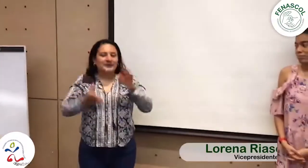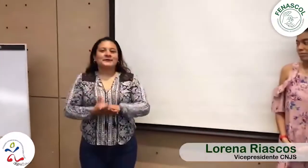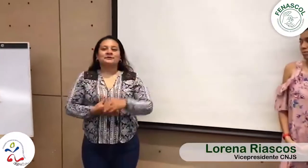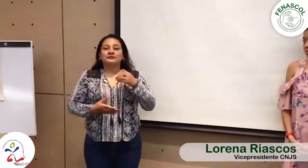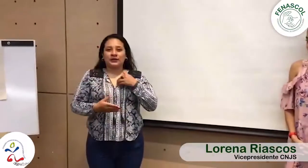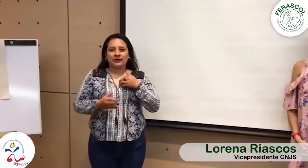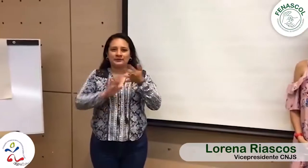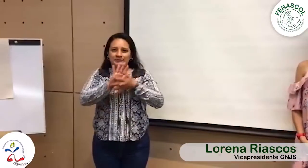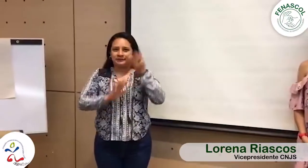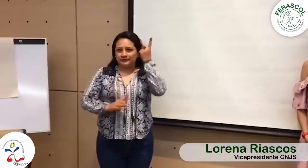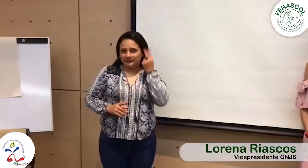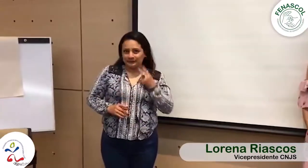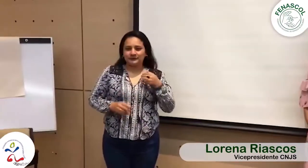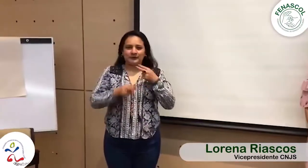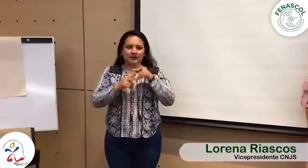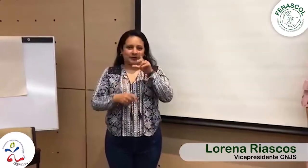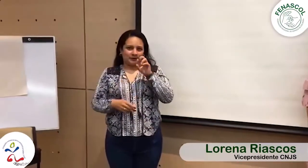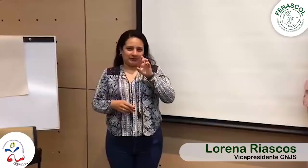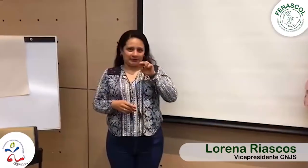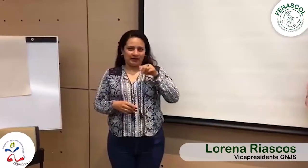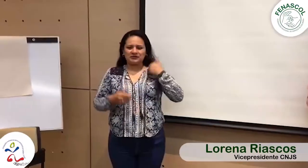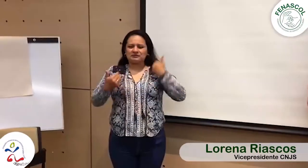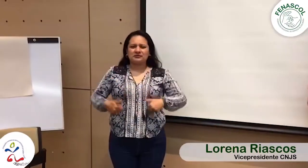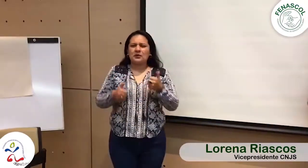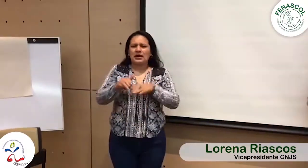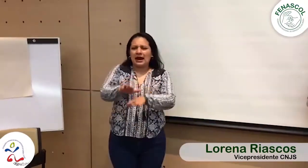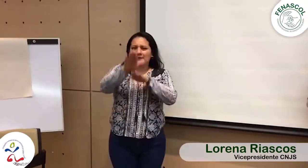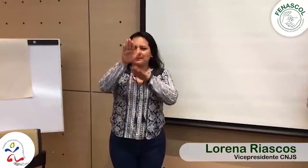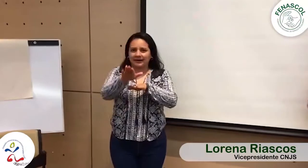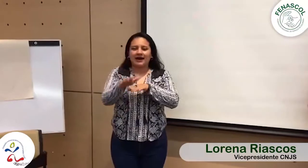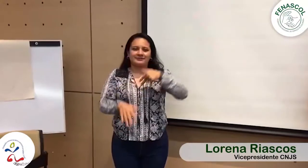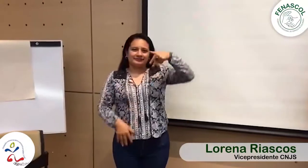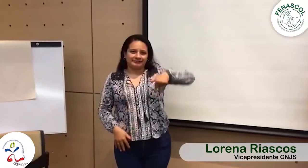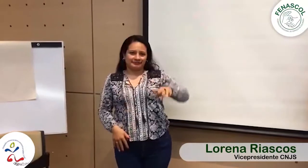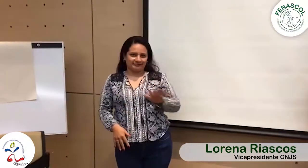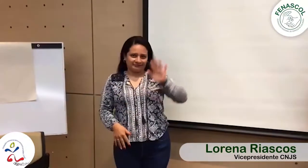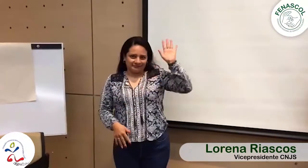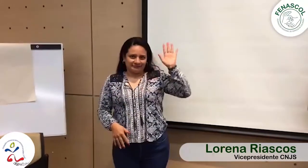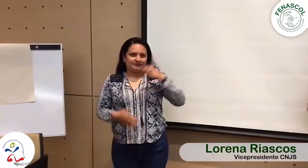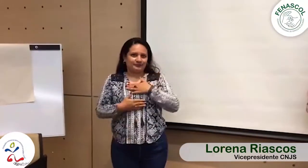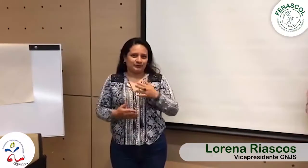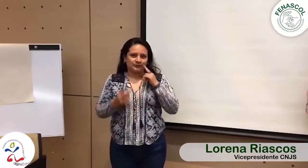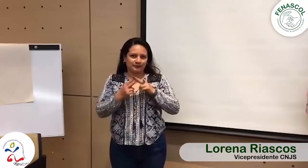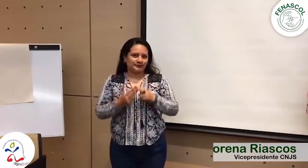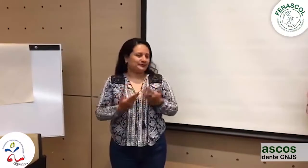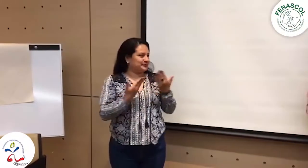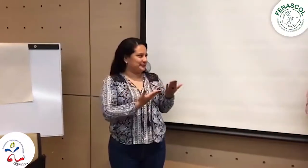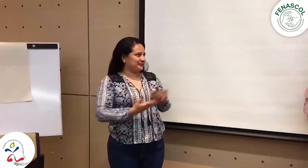presentar a mis compañeros. Hola, hola, mi seña es esta, mi nombre es Lorena. Yo soy representante del Consejo